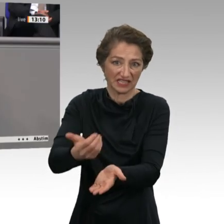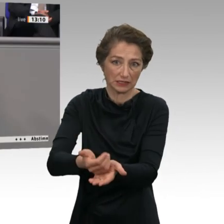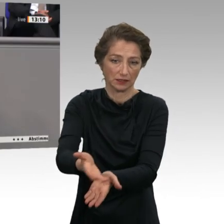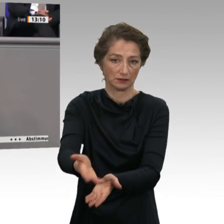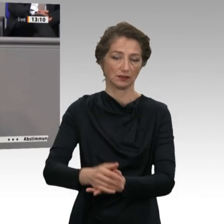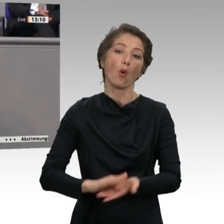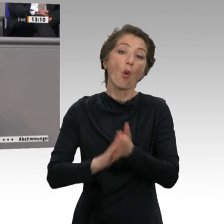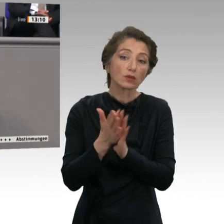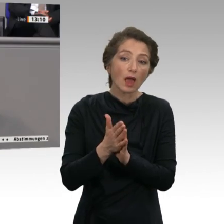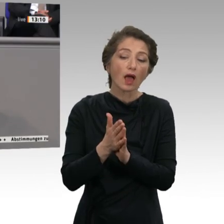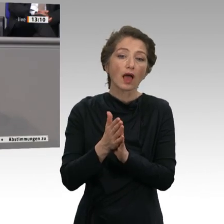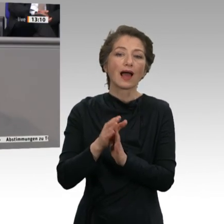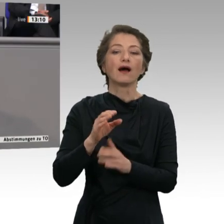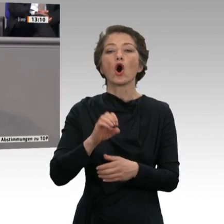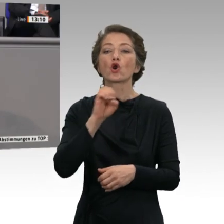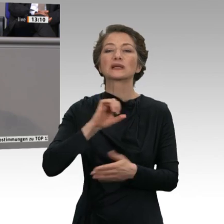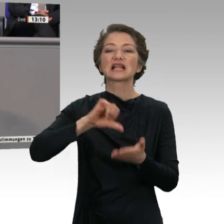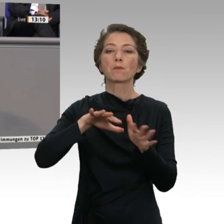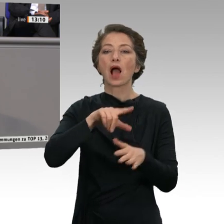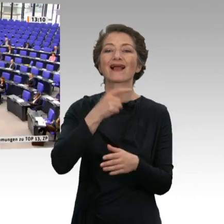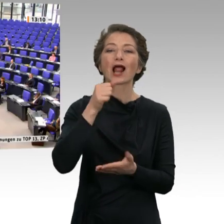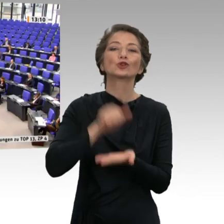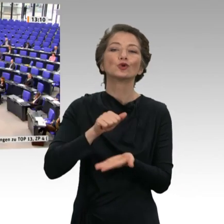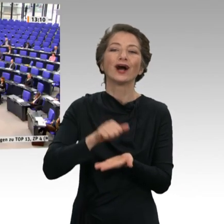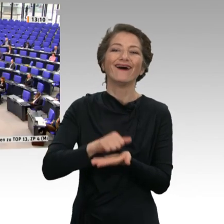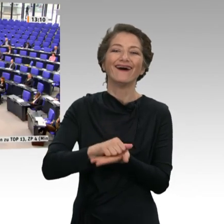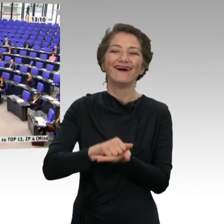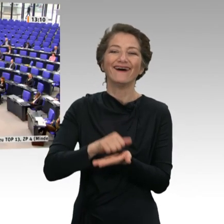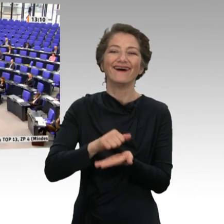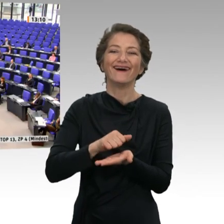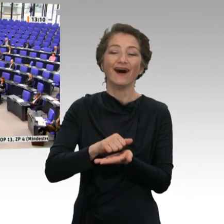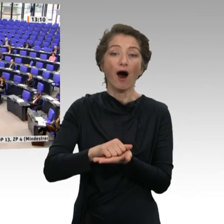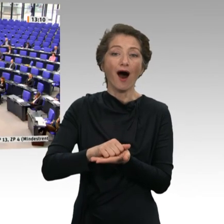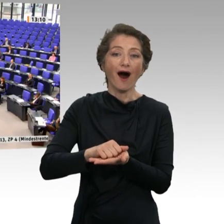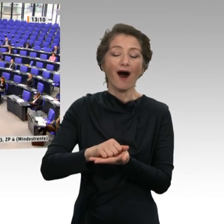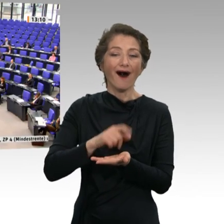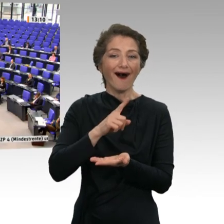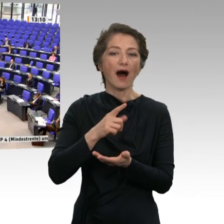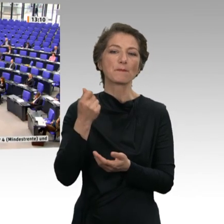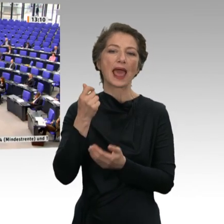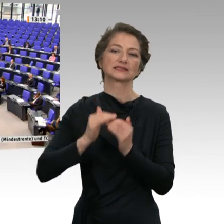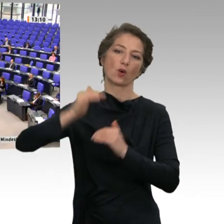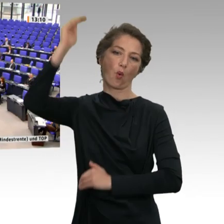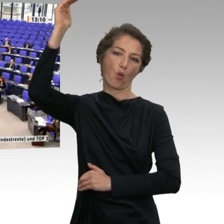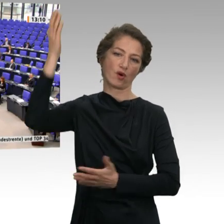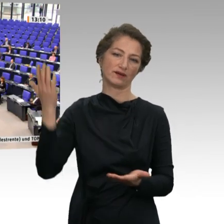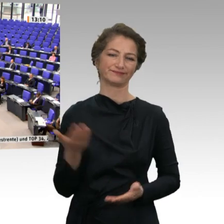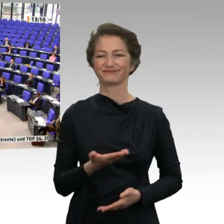Geld. Dann wird zwar das Geld mehr, aber dummerweise die Waren nicht, und damit explodieren die Preise. Eine klassische Milchmädchenrechnung. Da ist der